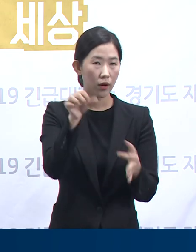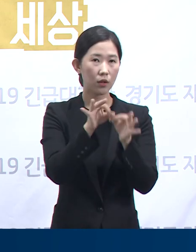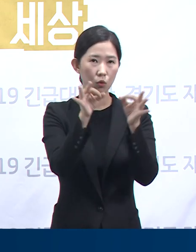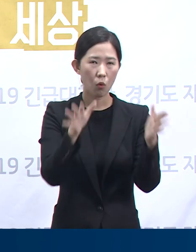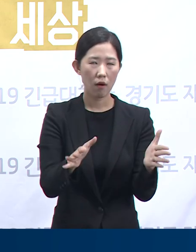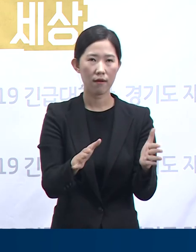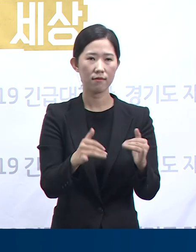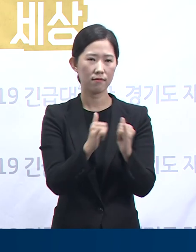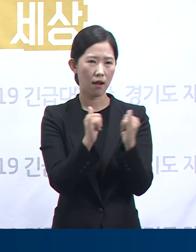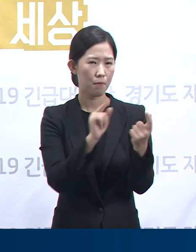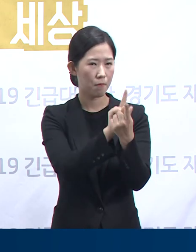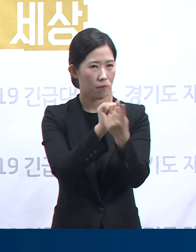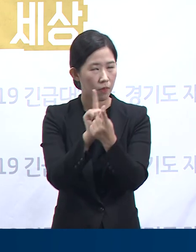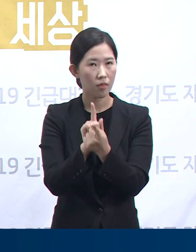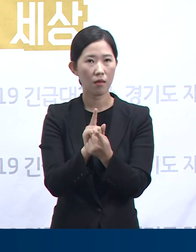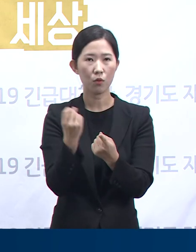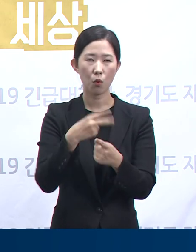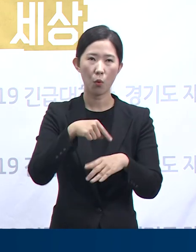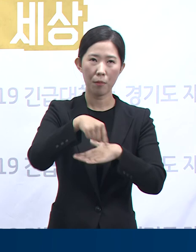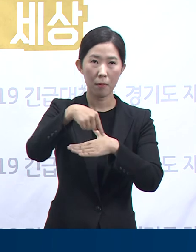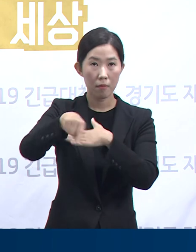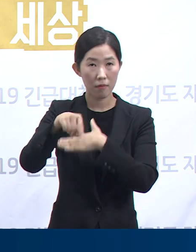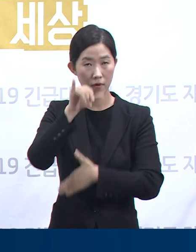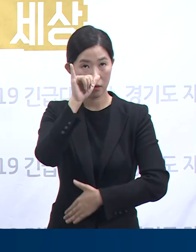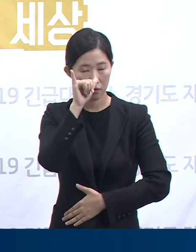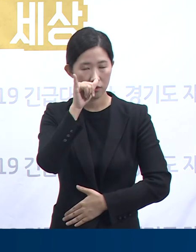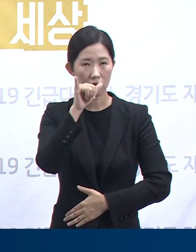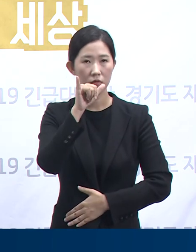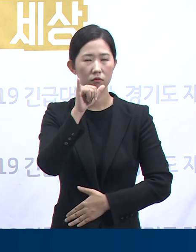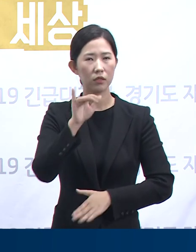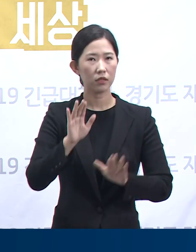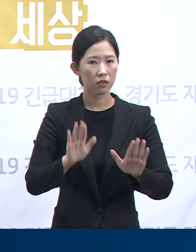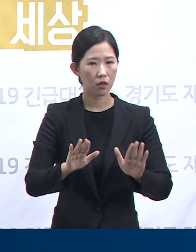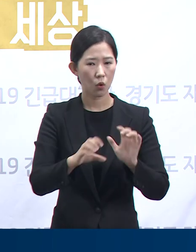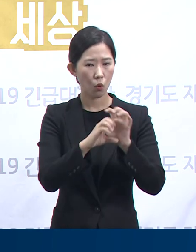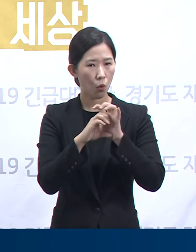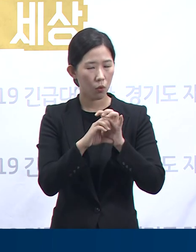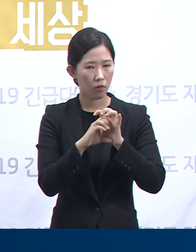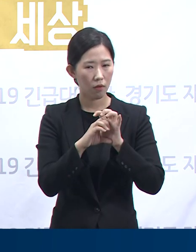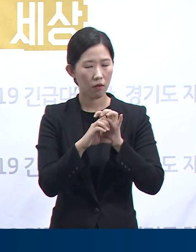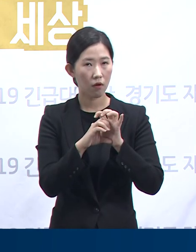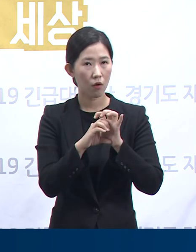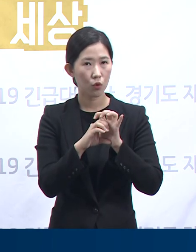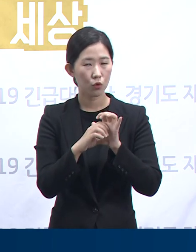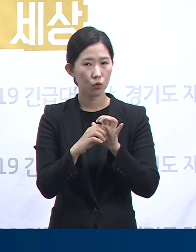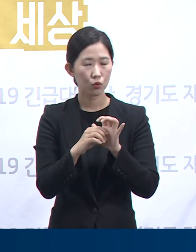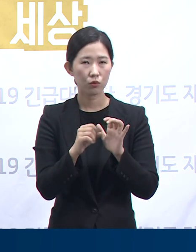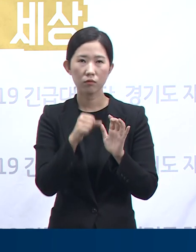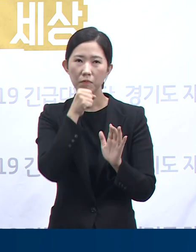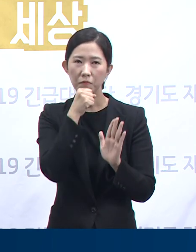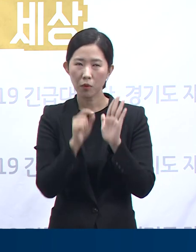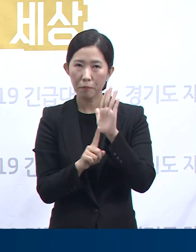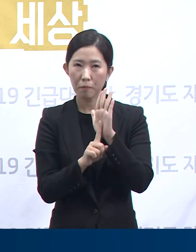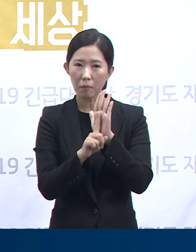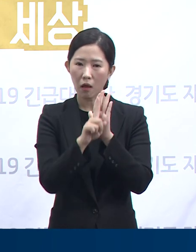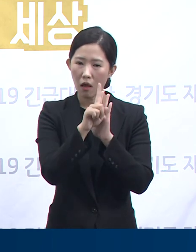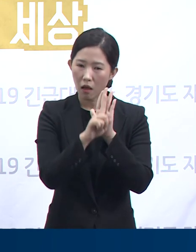인구 이동이 있었던 만큼 코로나19의 확산세 여부는 좀 더 조심해서 지켜봐야 합니다.